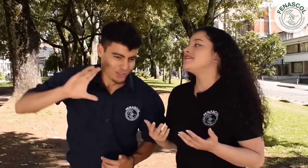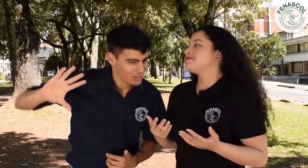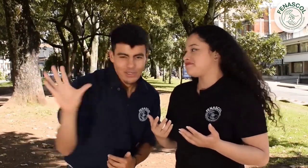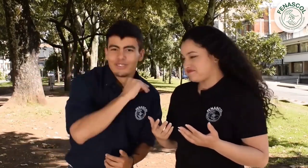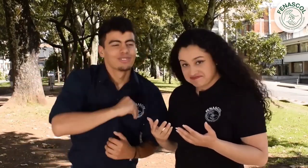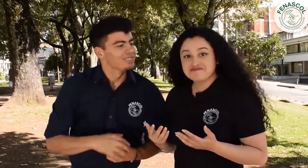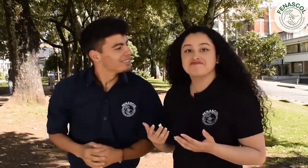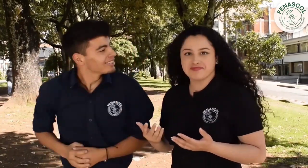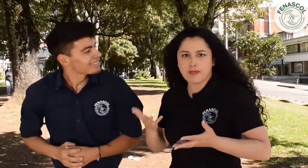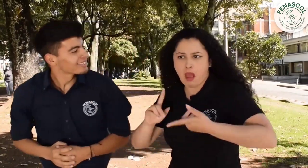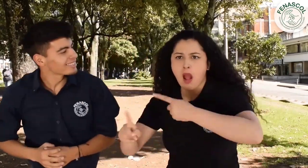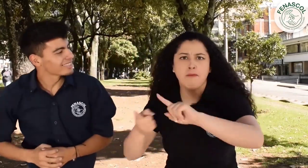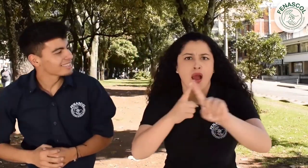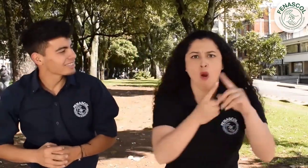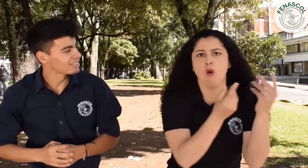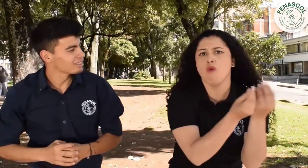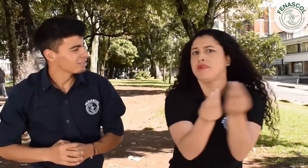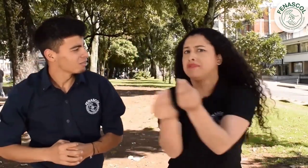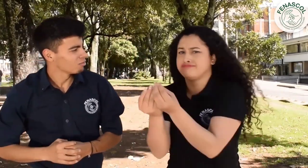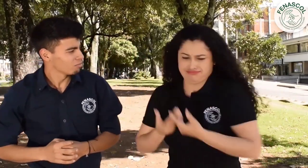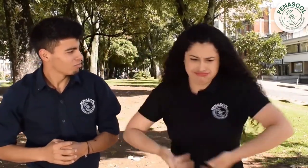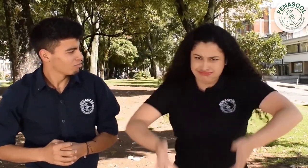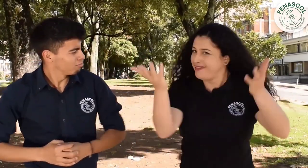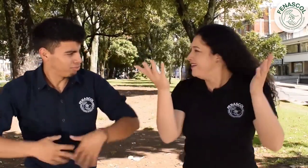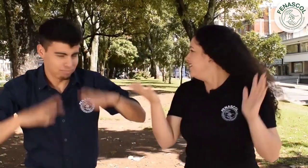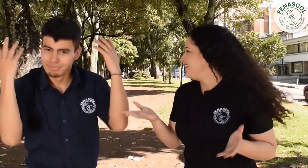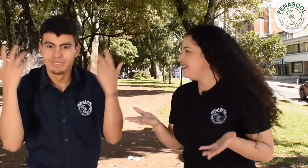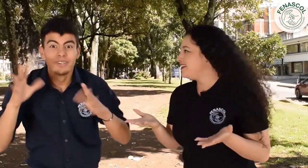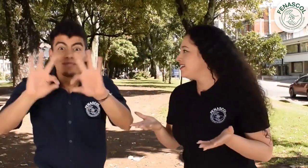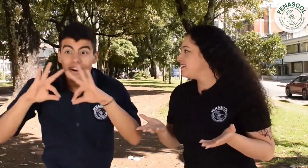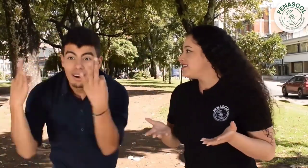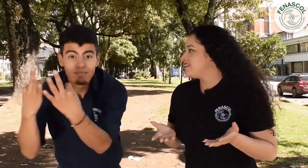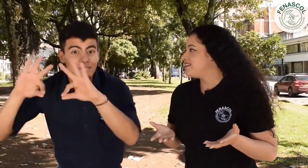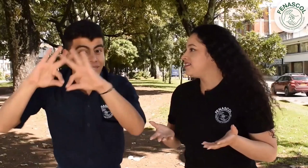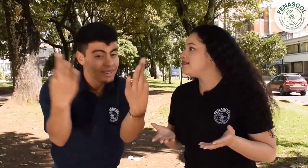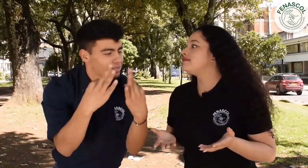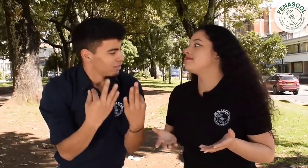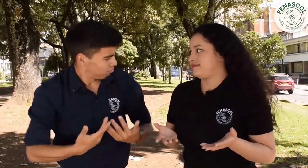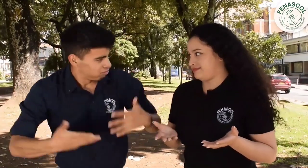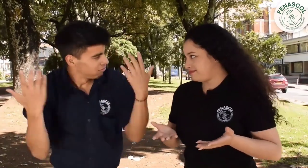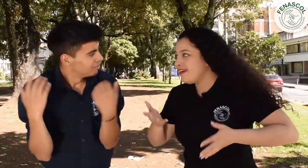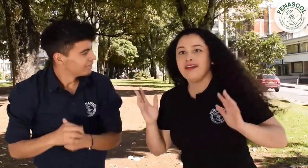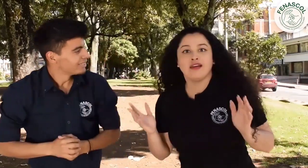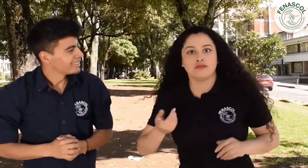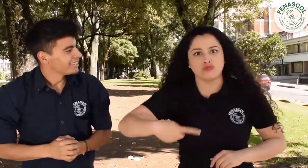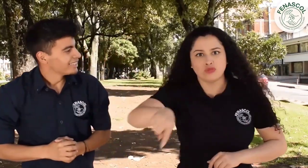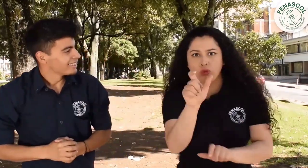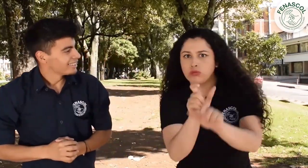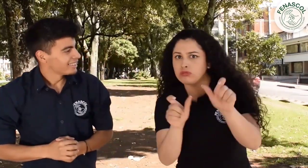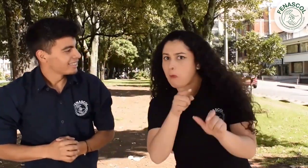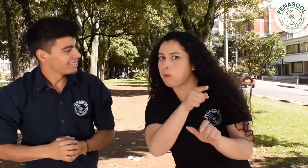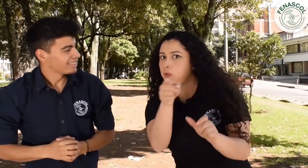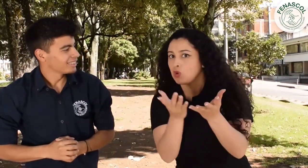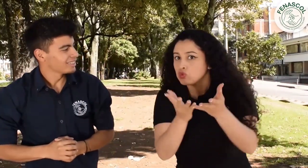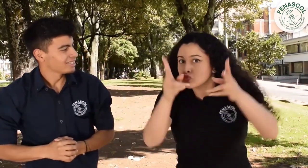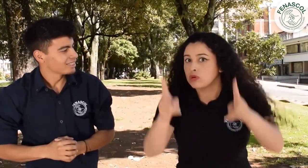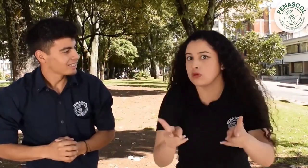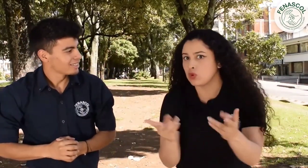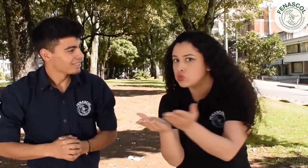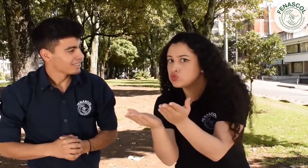los adultos sordos. Amigos, compañeros, claro que sí. y familiares. Estudiantes de diferentes